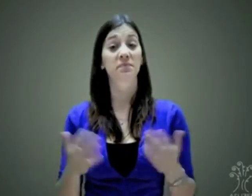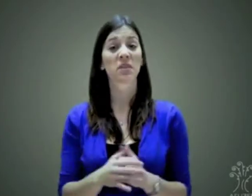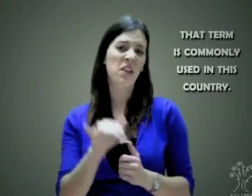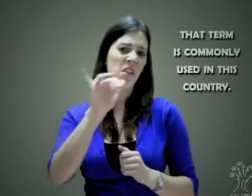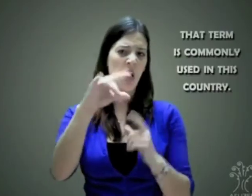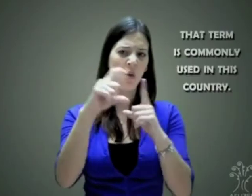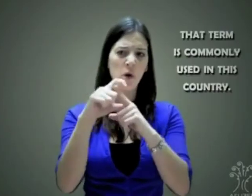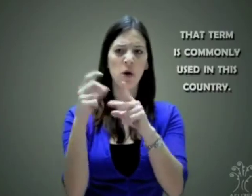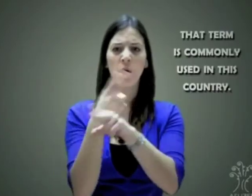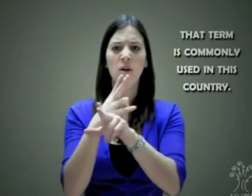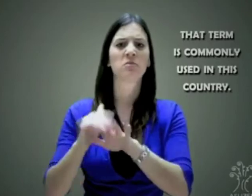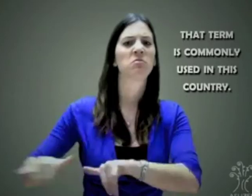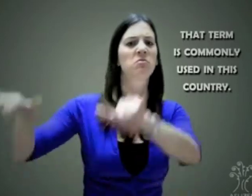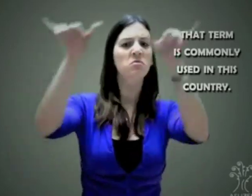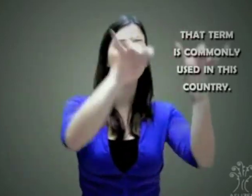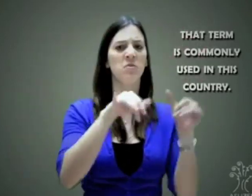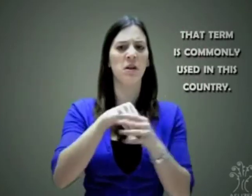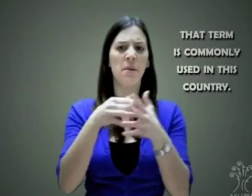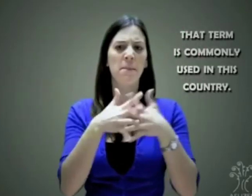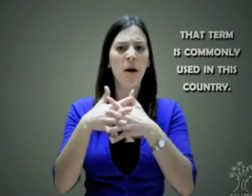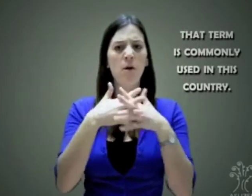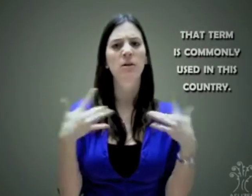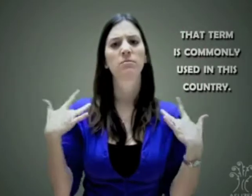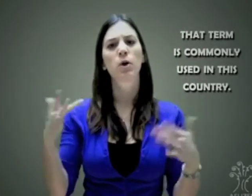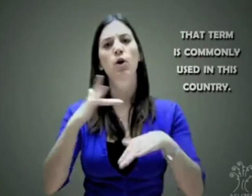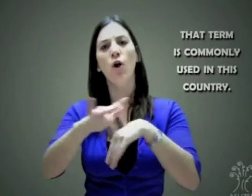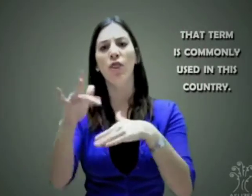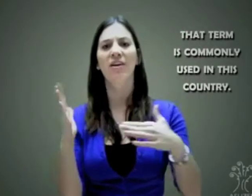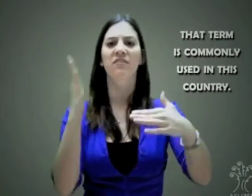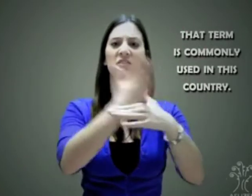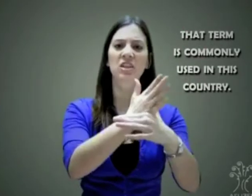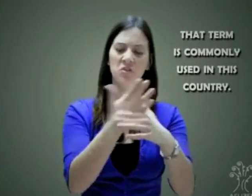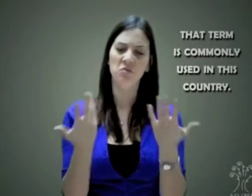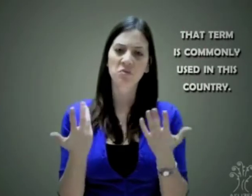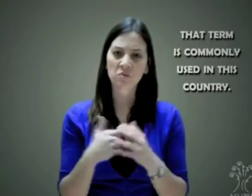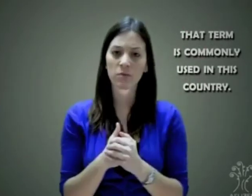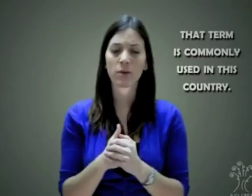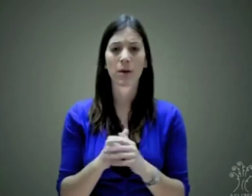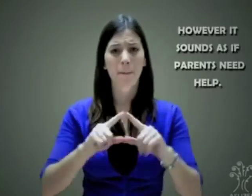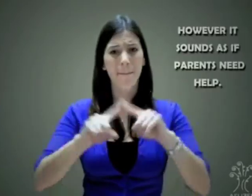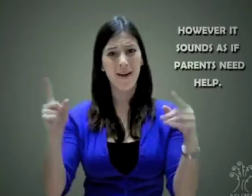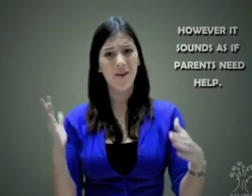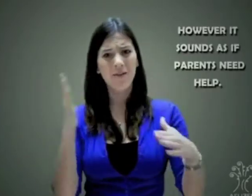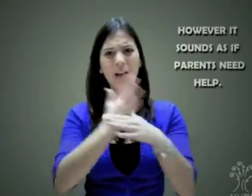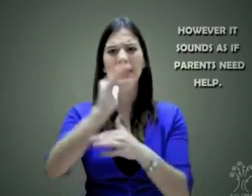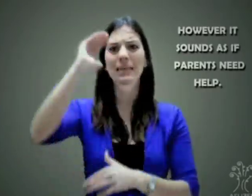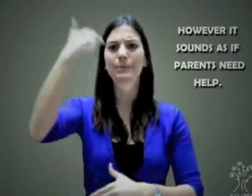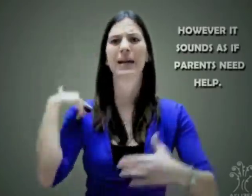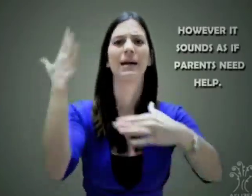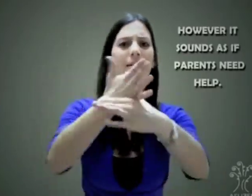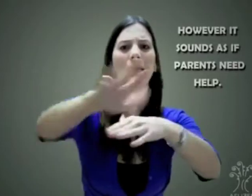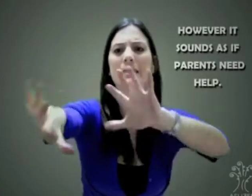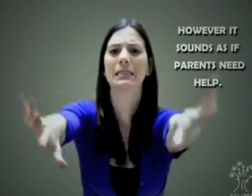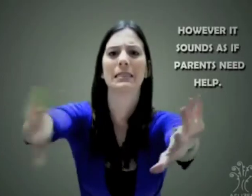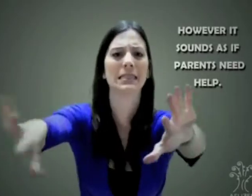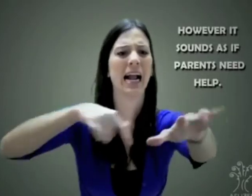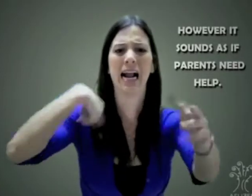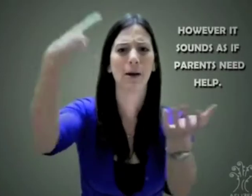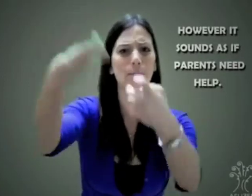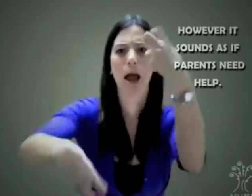temprana es usada mucho en todos los hospitales en este país. La palabra intervención sugiere que los médicos están interviniendo